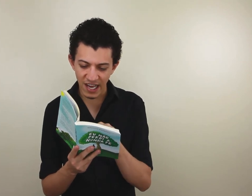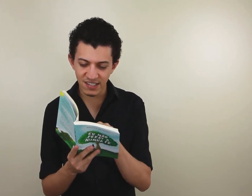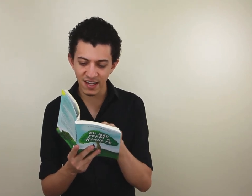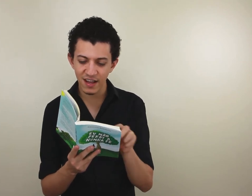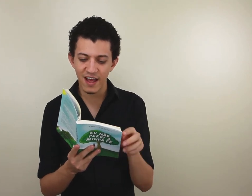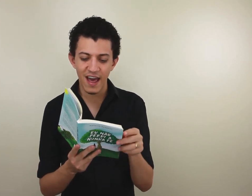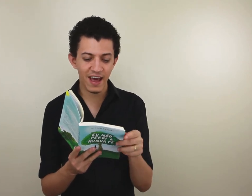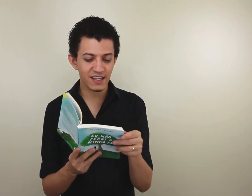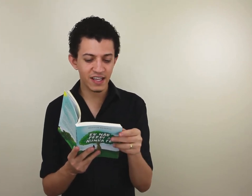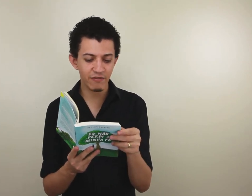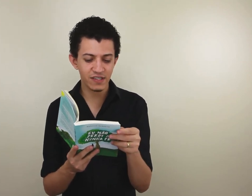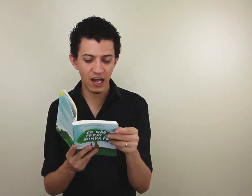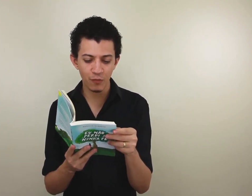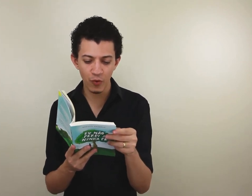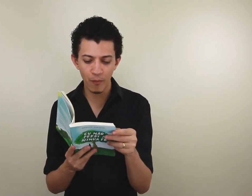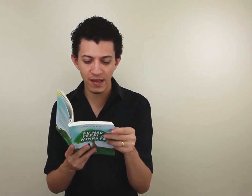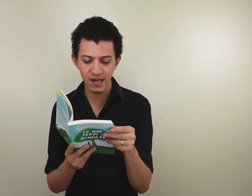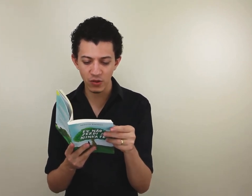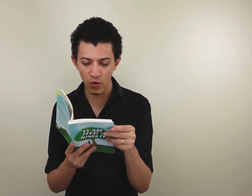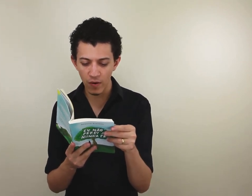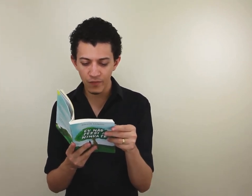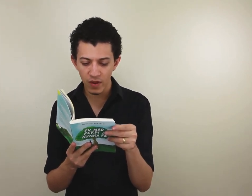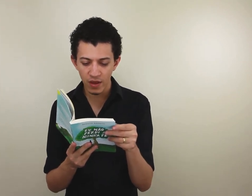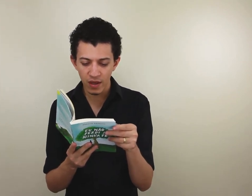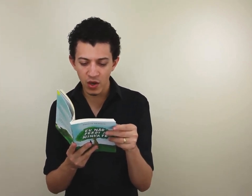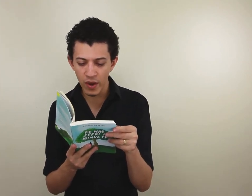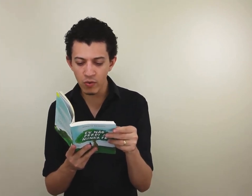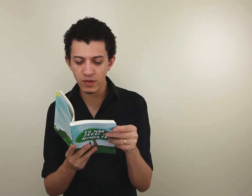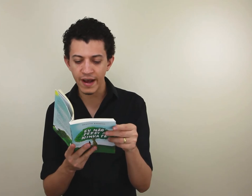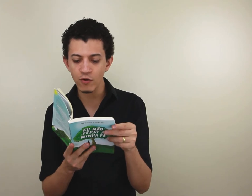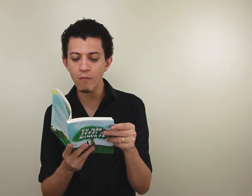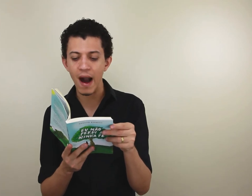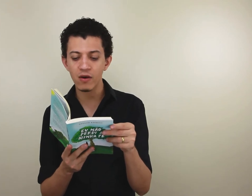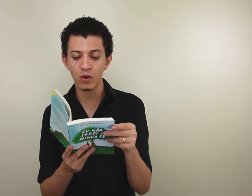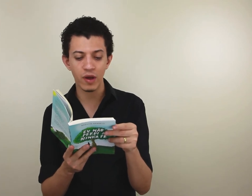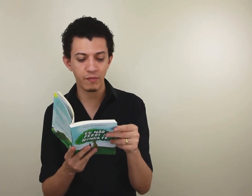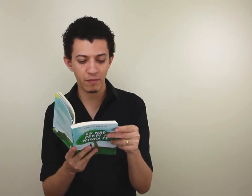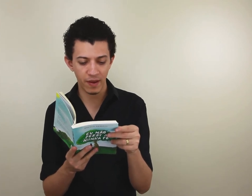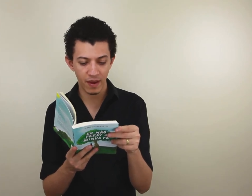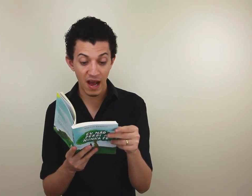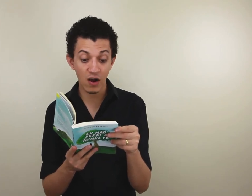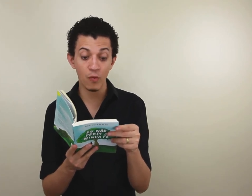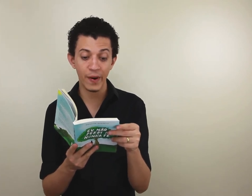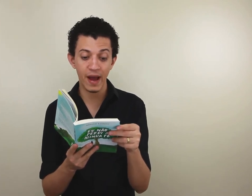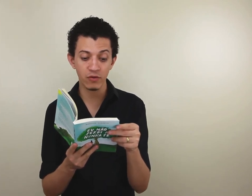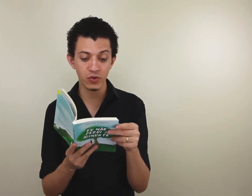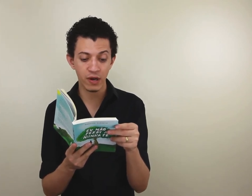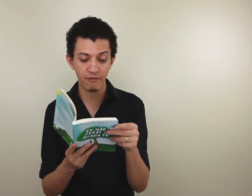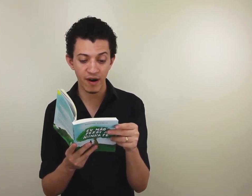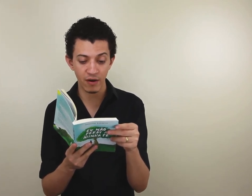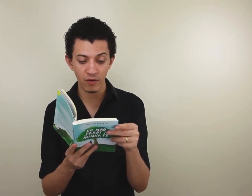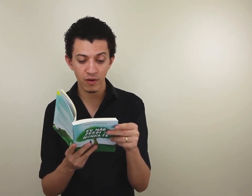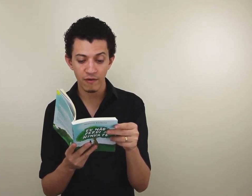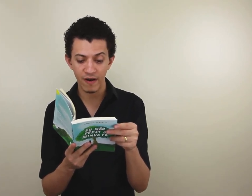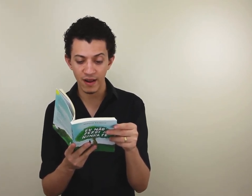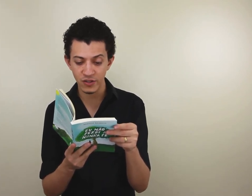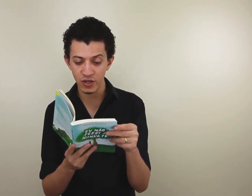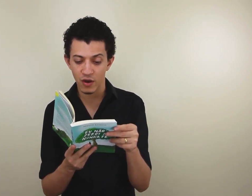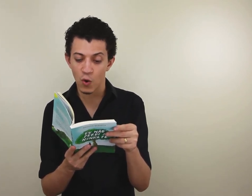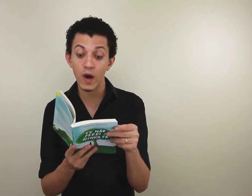Shasta era escravizado por um pescador que o encontraram num barco quando era bebê. Acompanhado de um cavalo falante, o